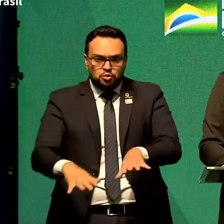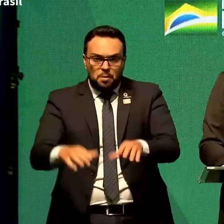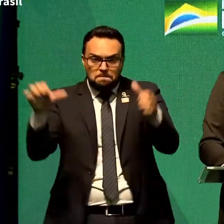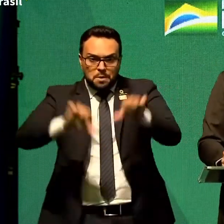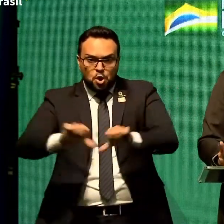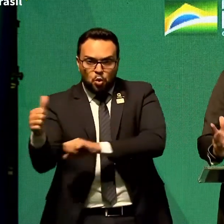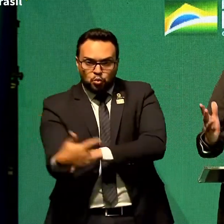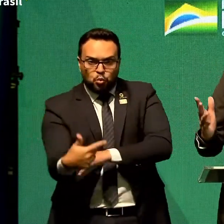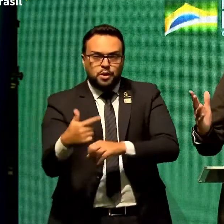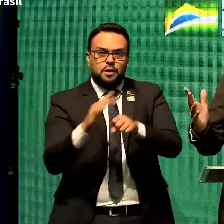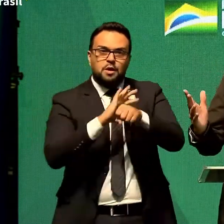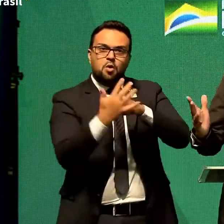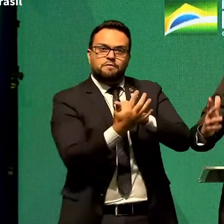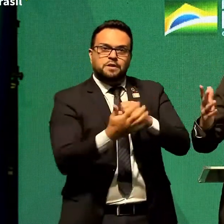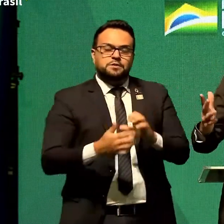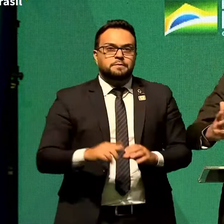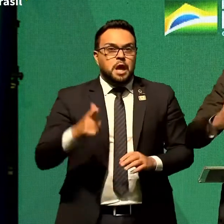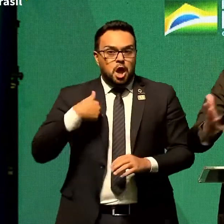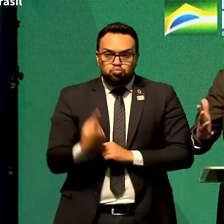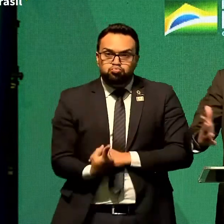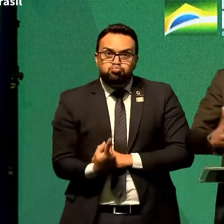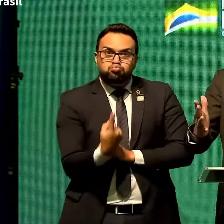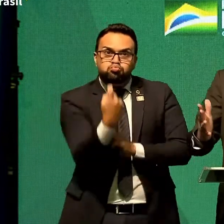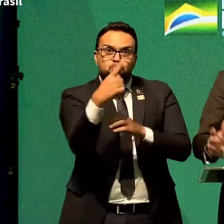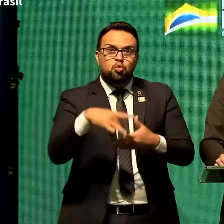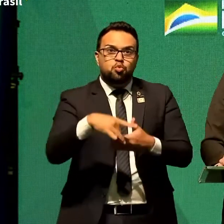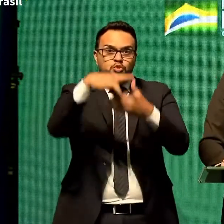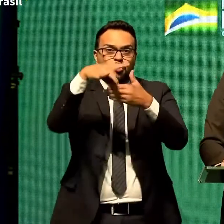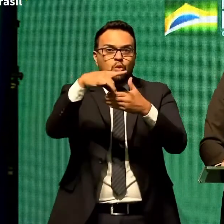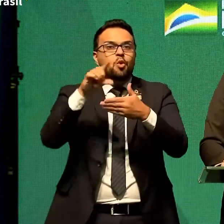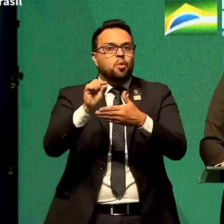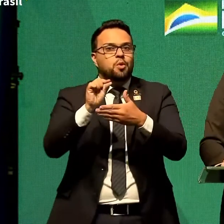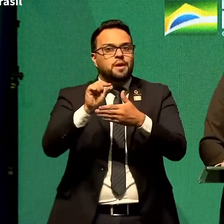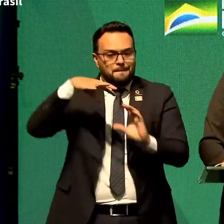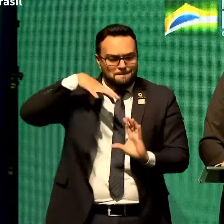eu acho que eu sou o único líder mundial que apanha isoladamente.